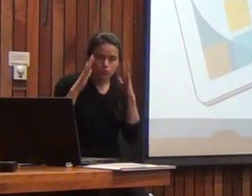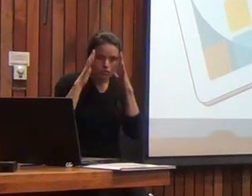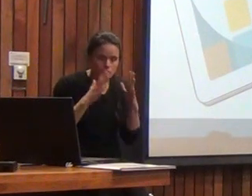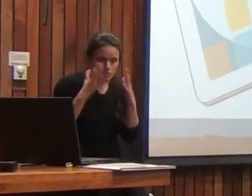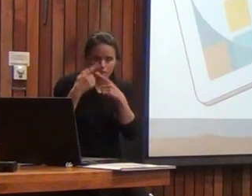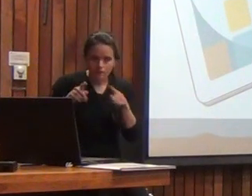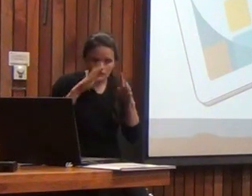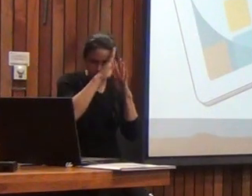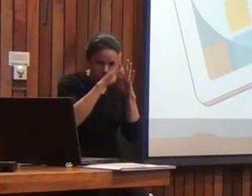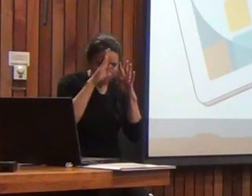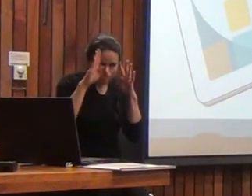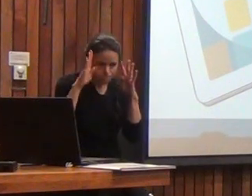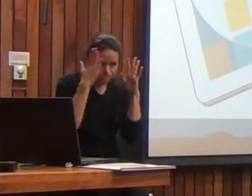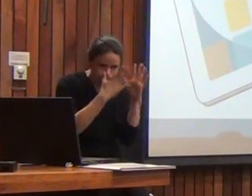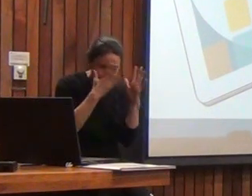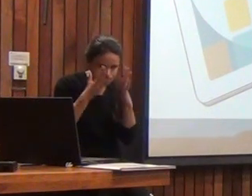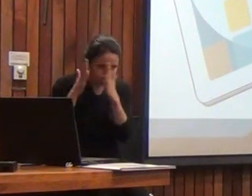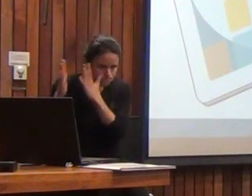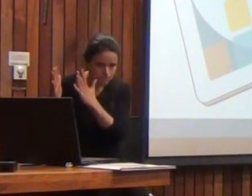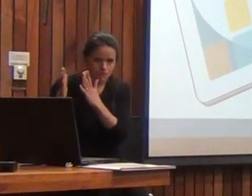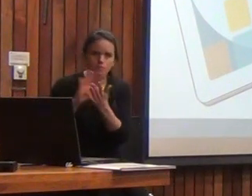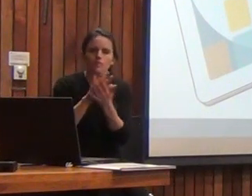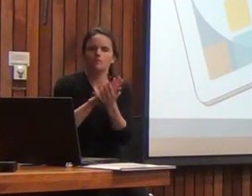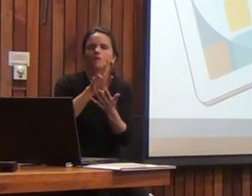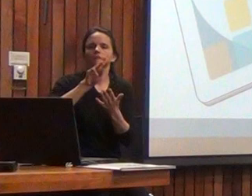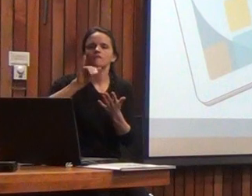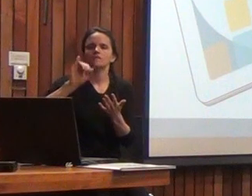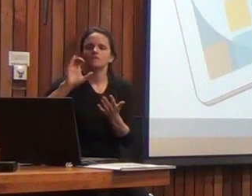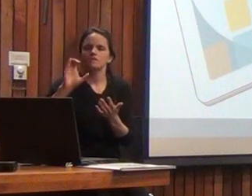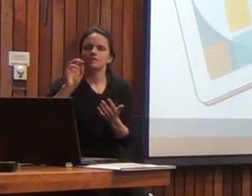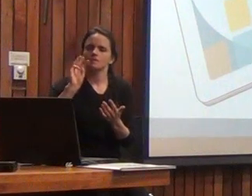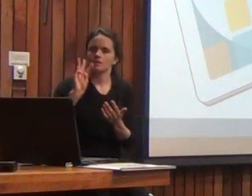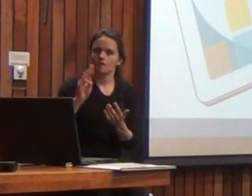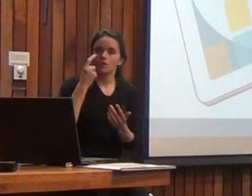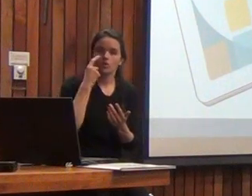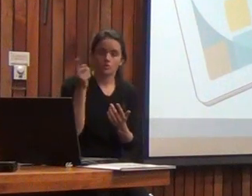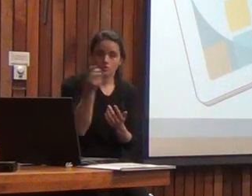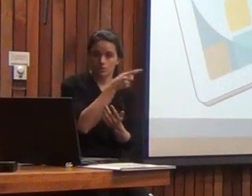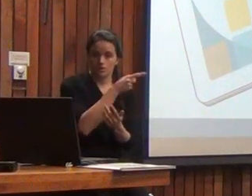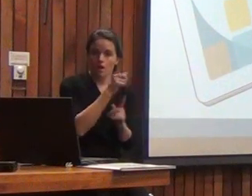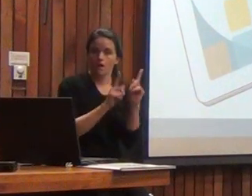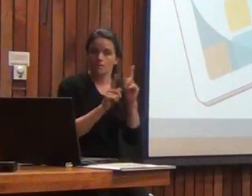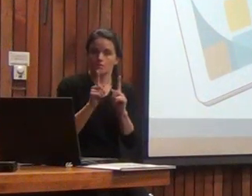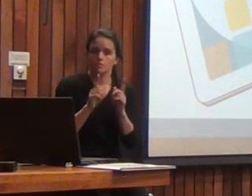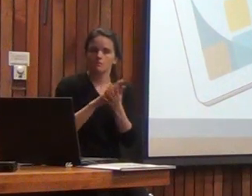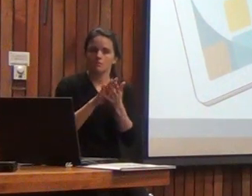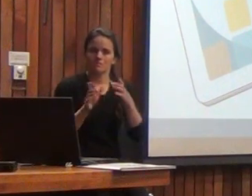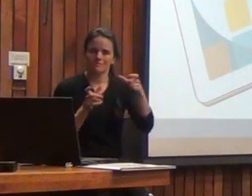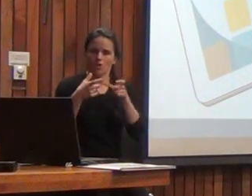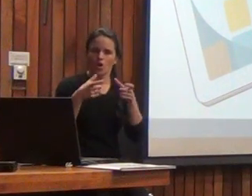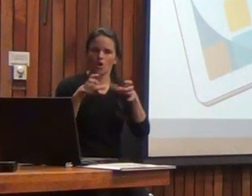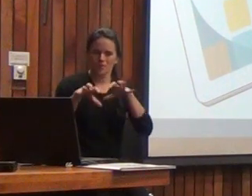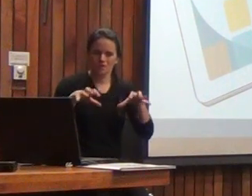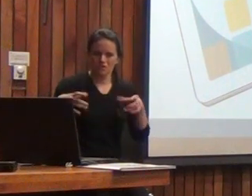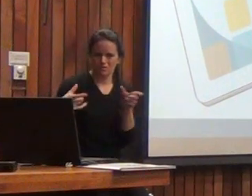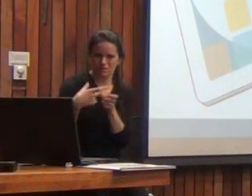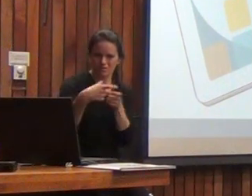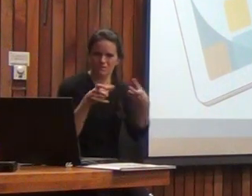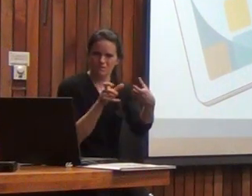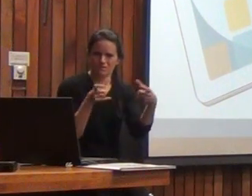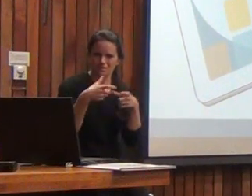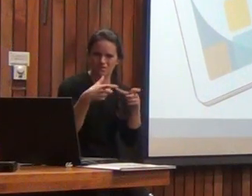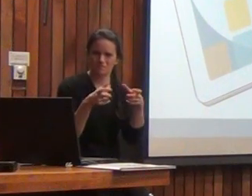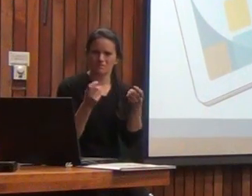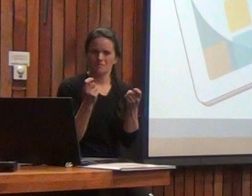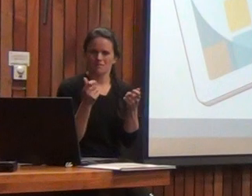todos quienes conocen el BIS-3 recuerdo ahora particularmente en asamblaje objeto recordarán que es una tarea que es